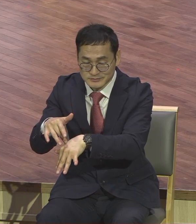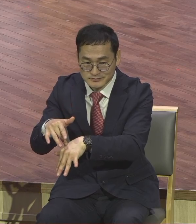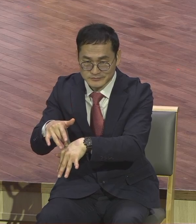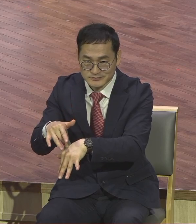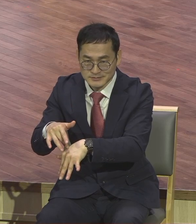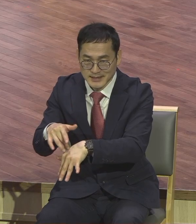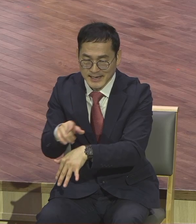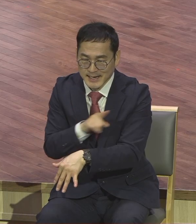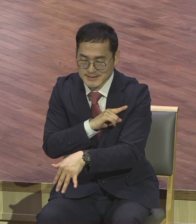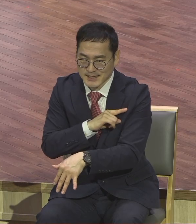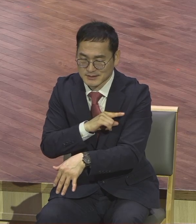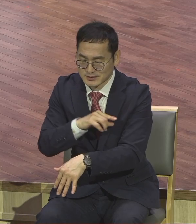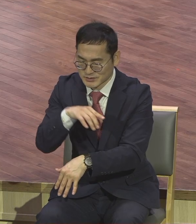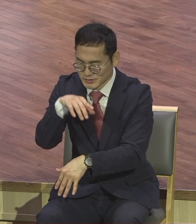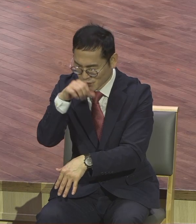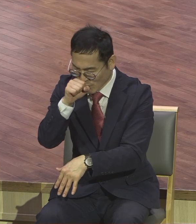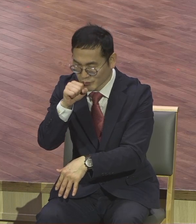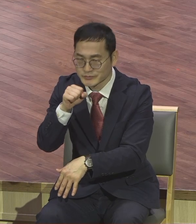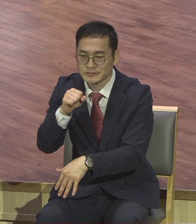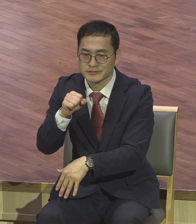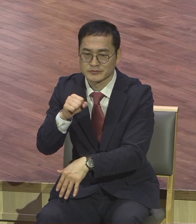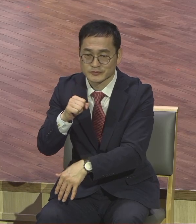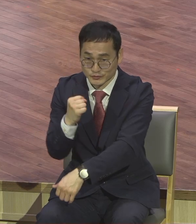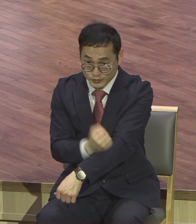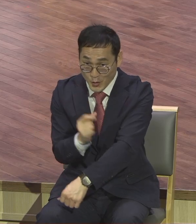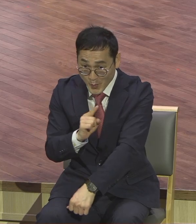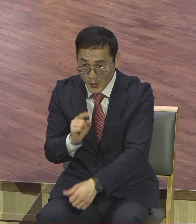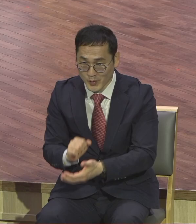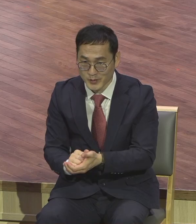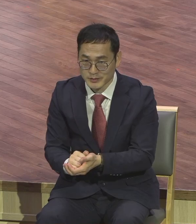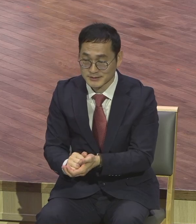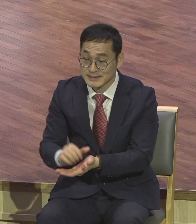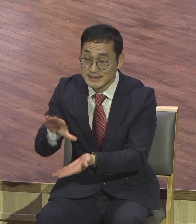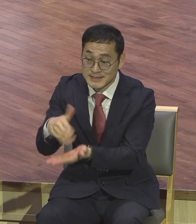스스로 평신도라고 생각하게 만드는 것이다.